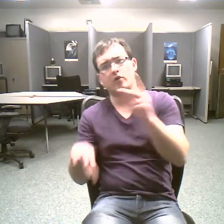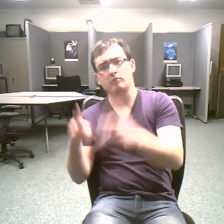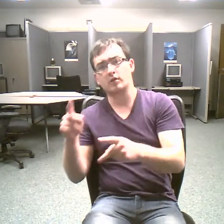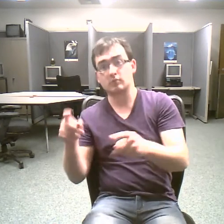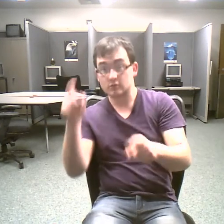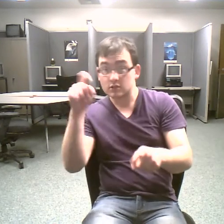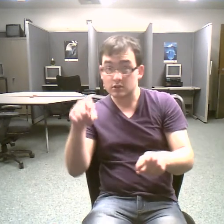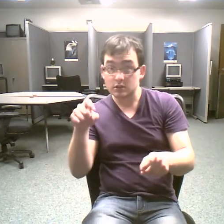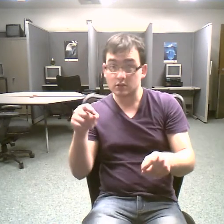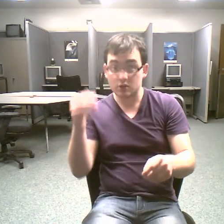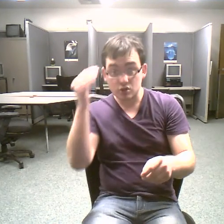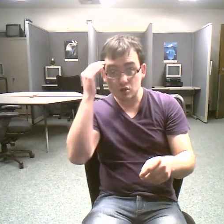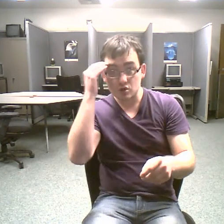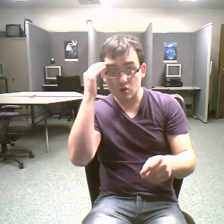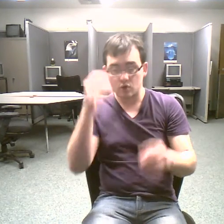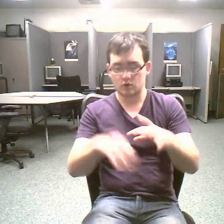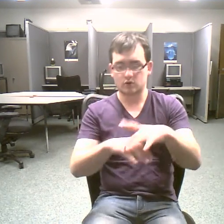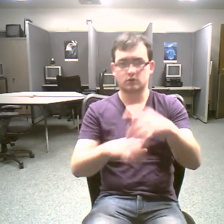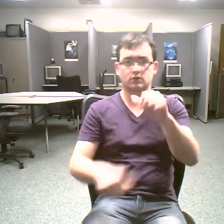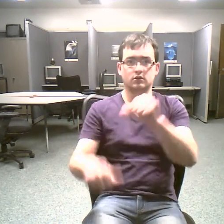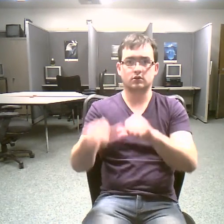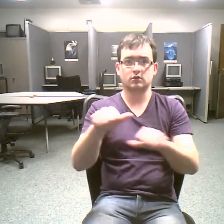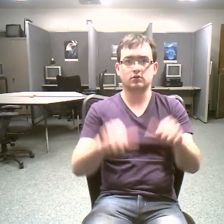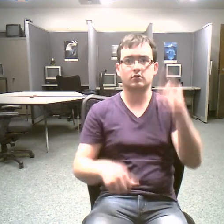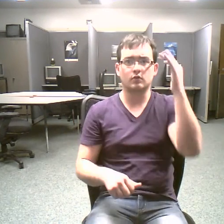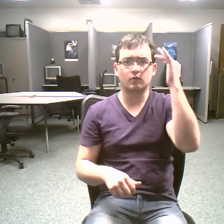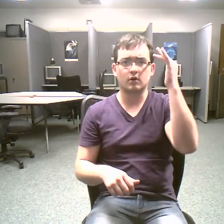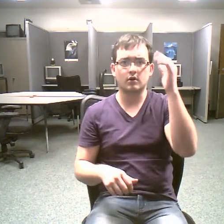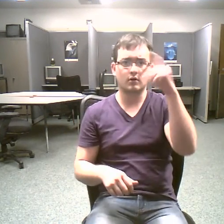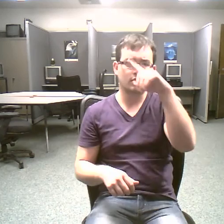natural hazards resources and climate change the and